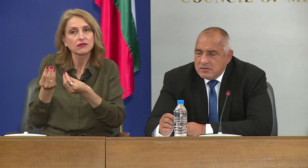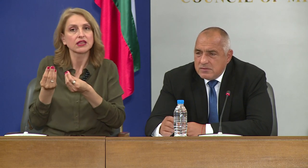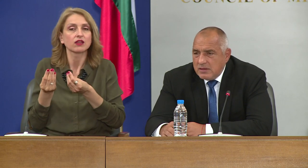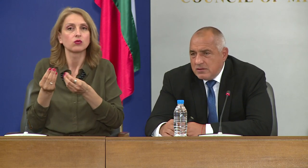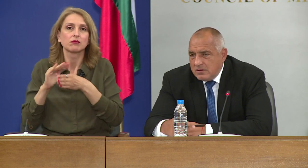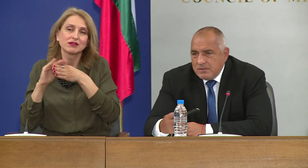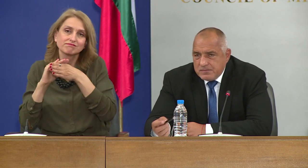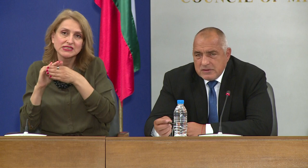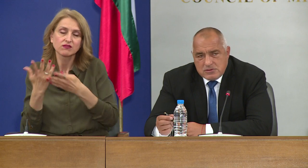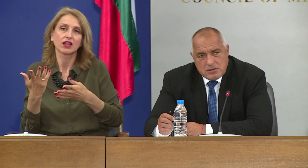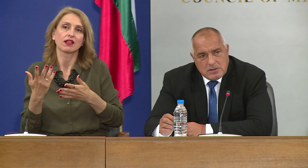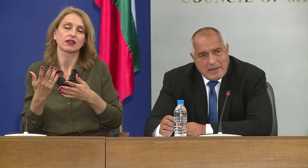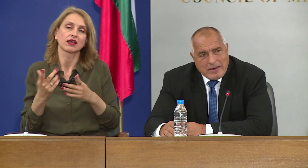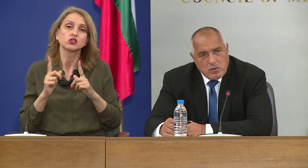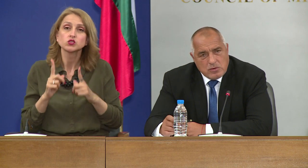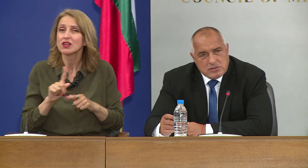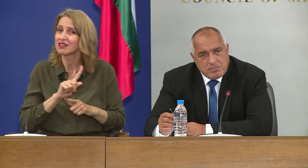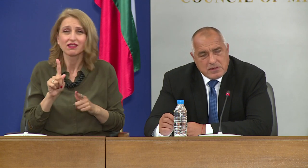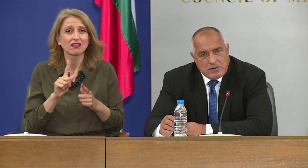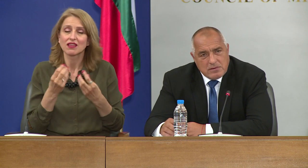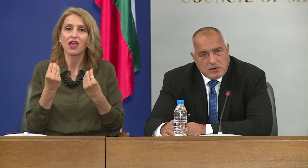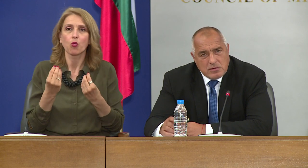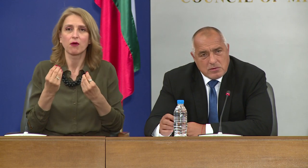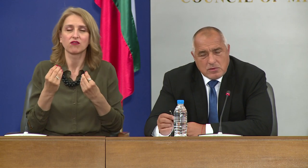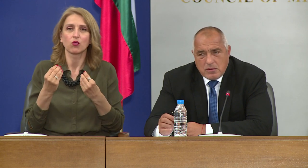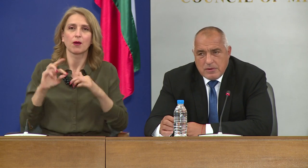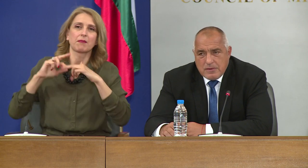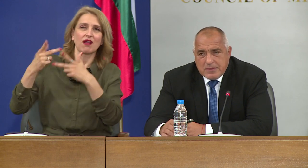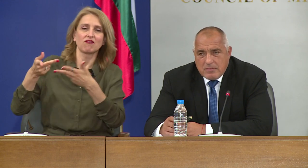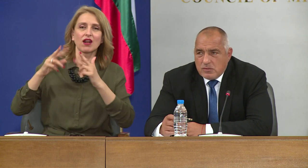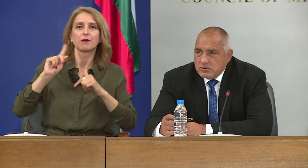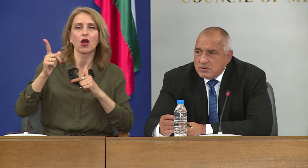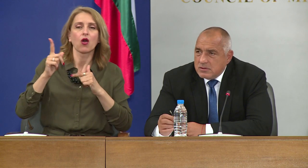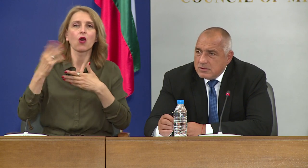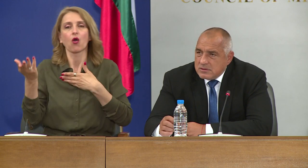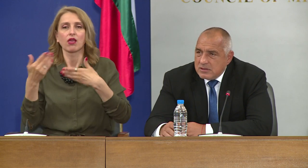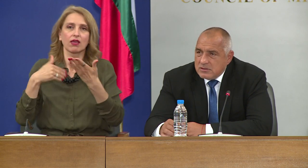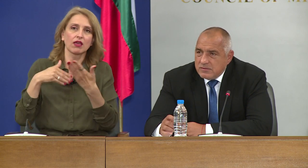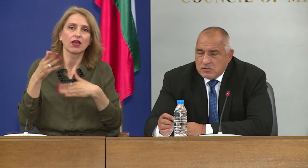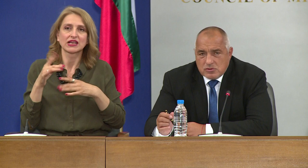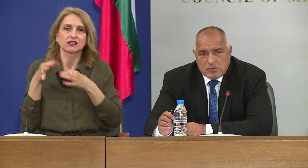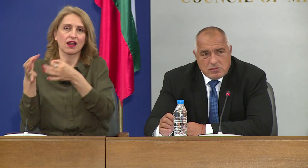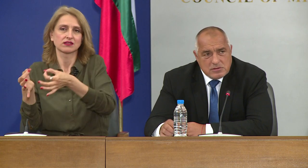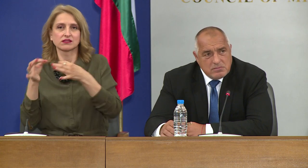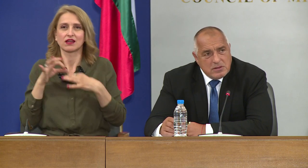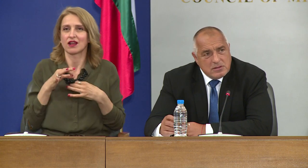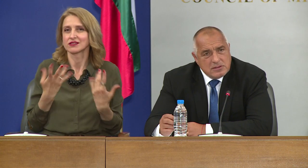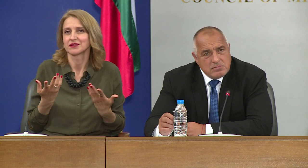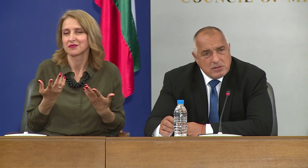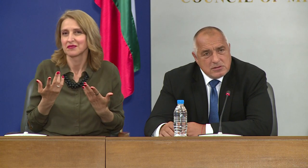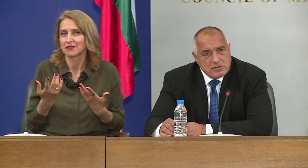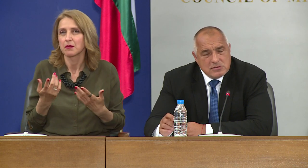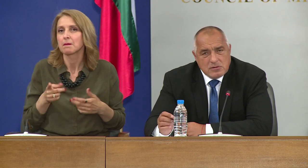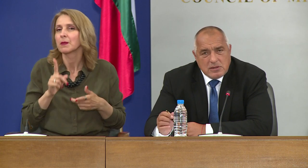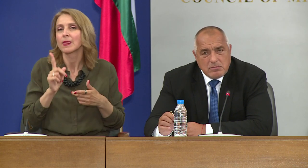извинения и че не е хубаво да си прехвърляме кой на кого може да е занесъл вирус. Защото ако не са били